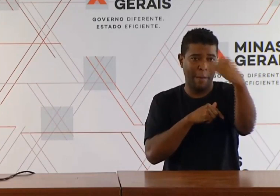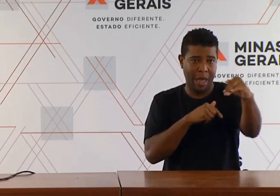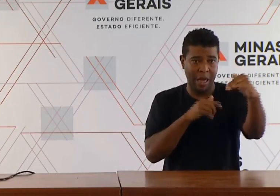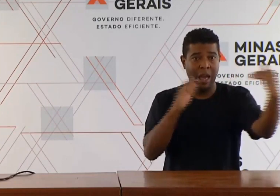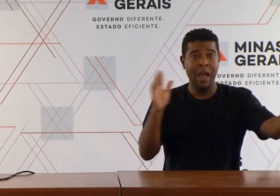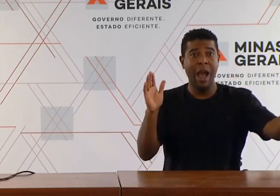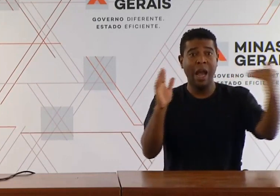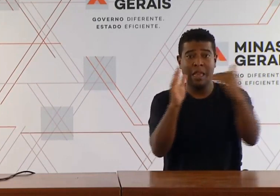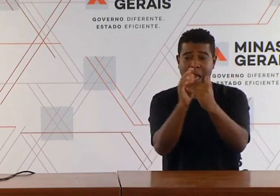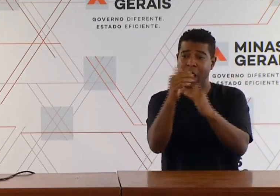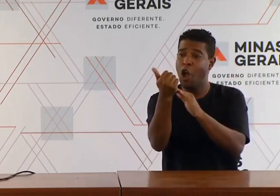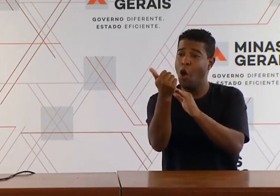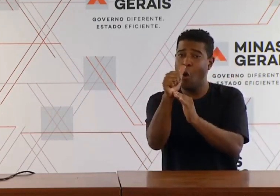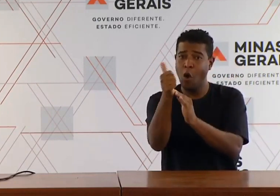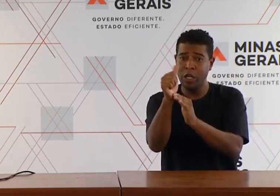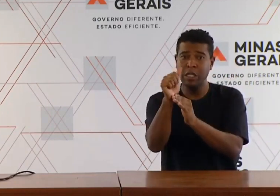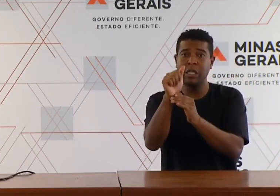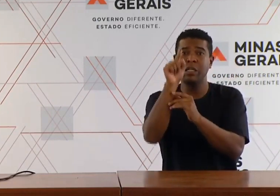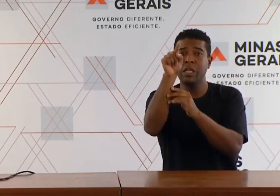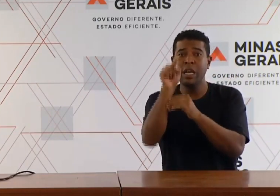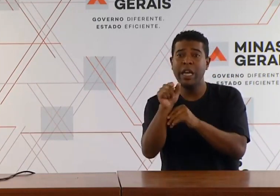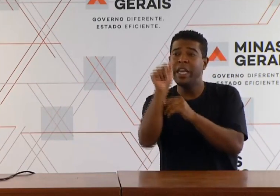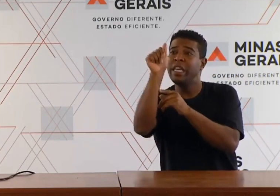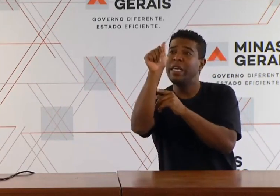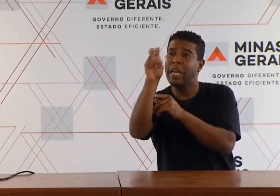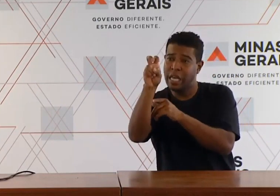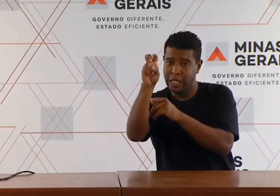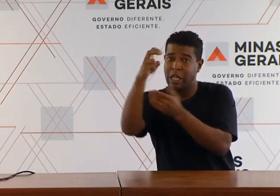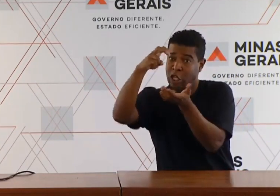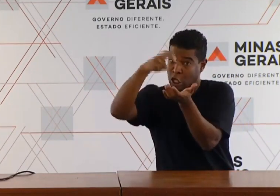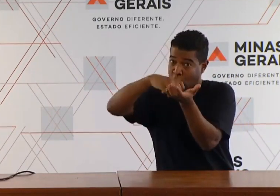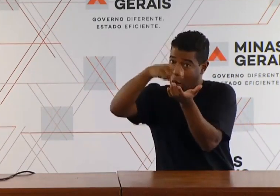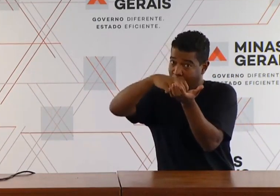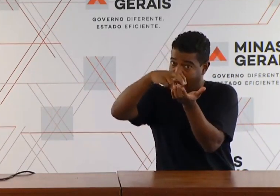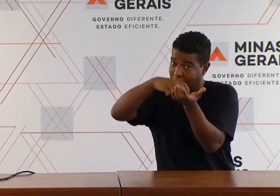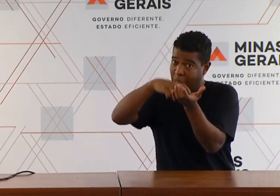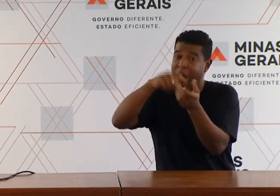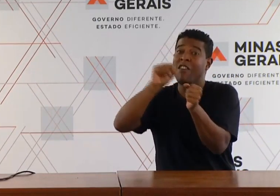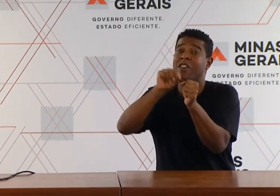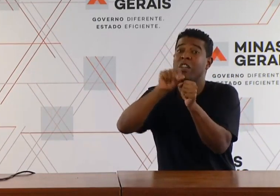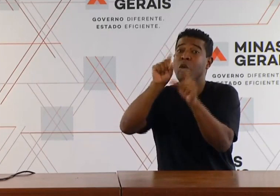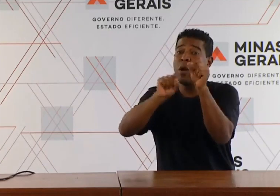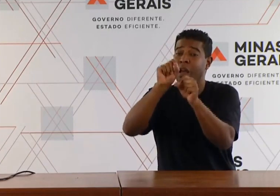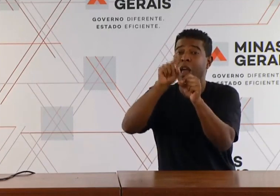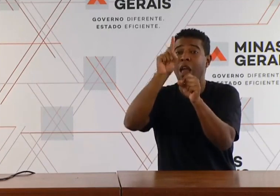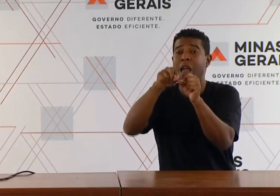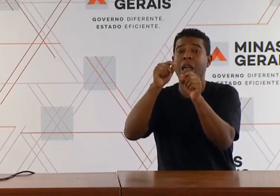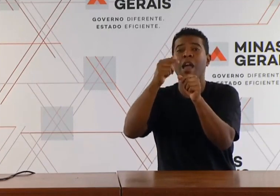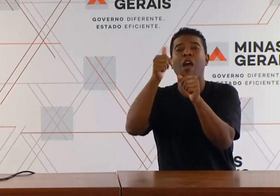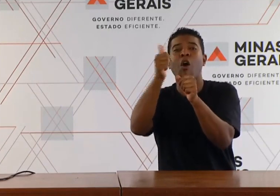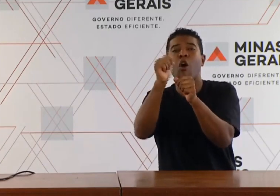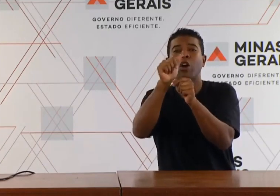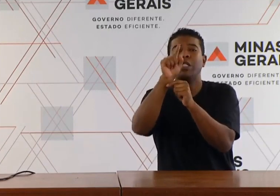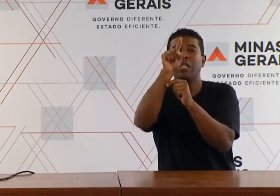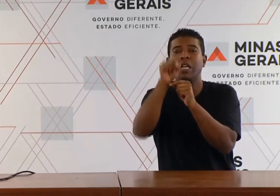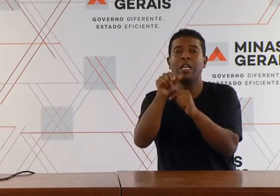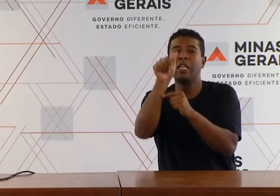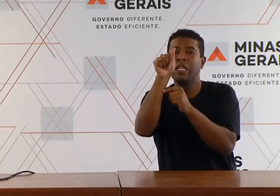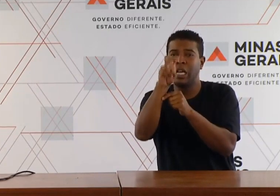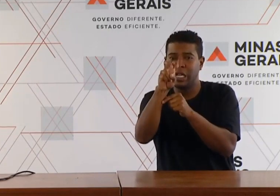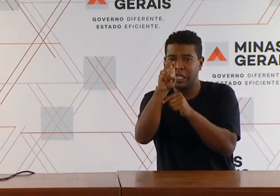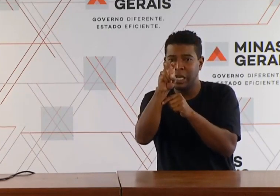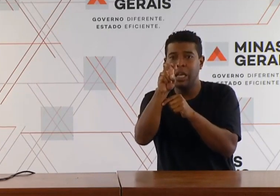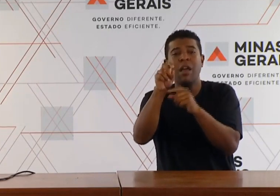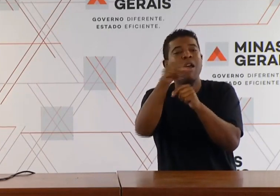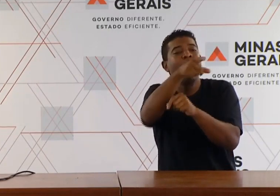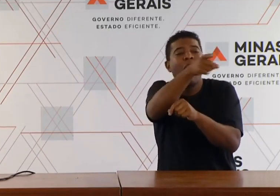de esclarecimento de dúvidas ao vivo aos nossos alunos. Então, os professores estarão no estúdio, os nossos alunos